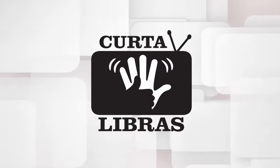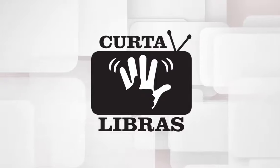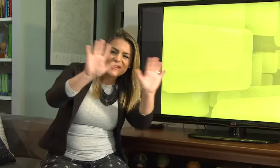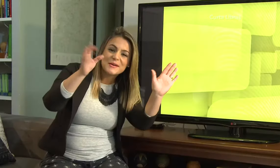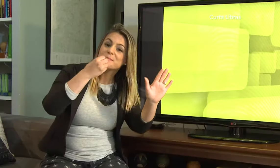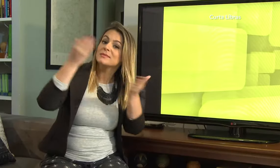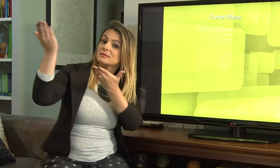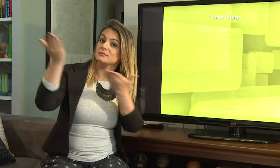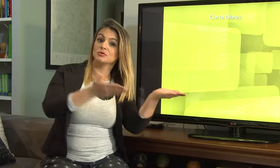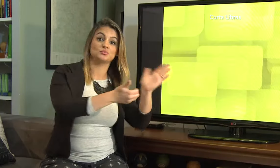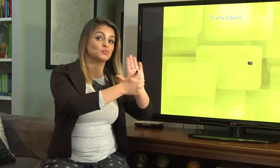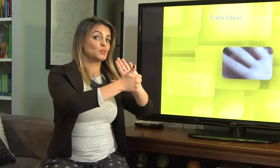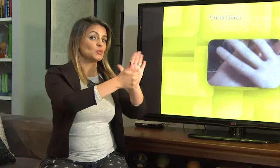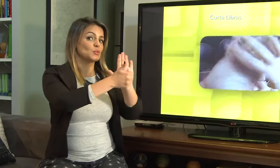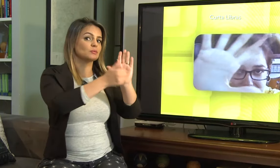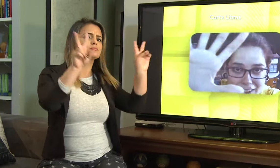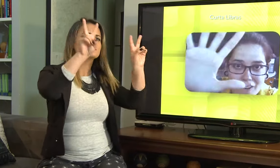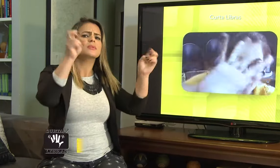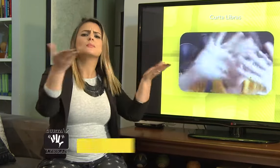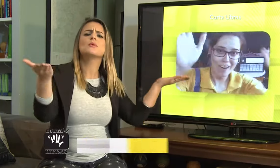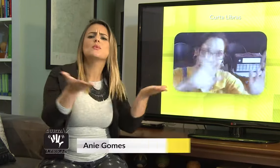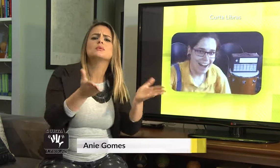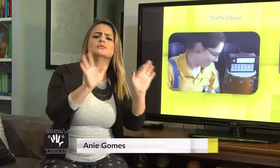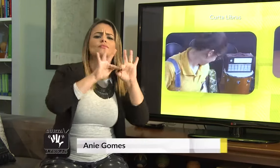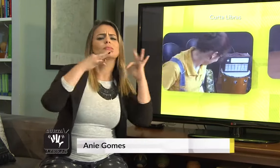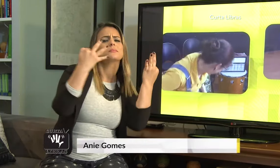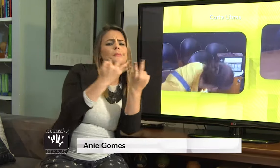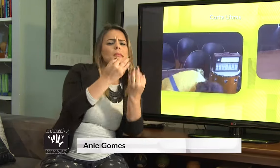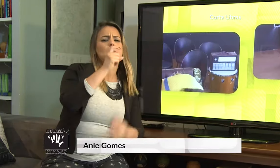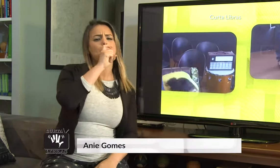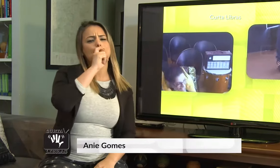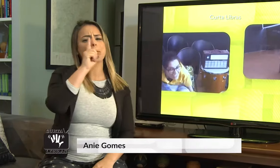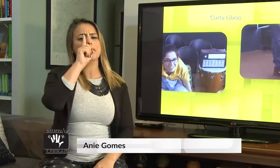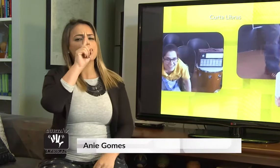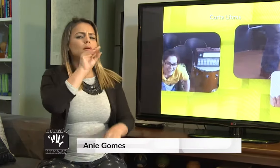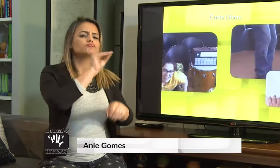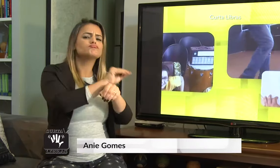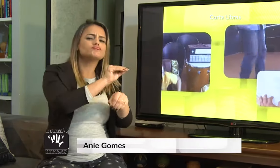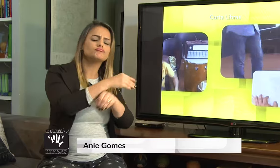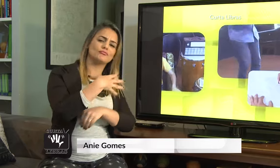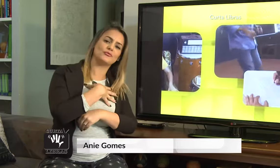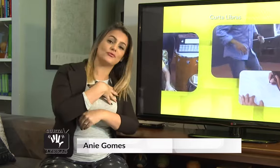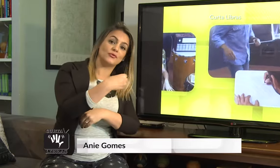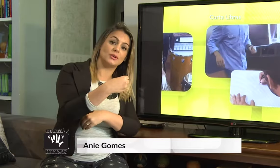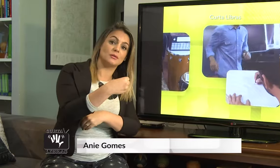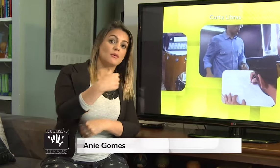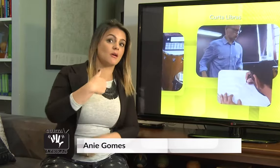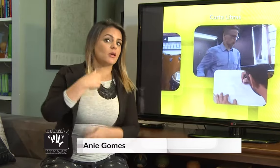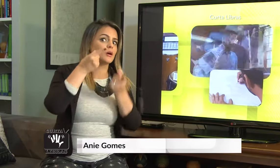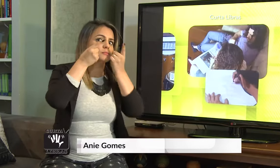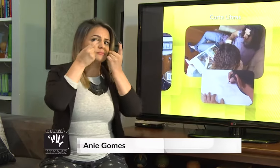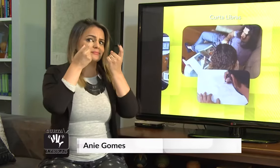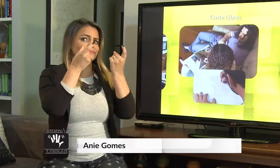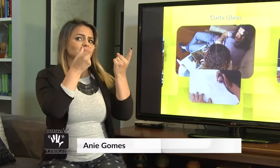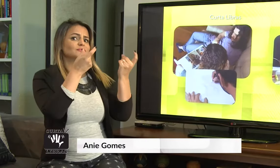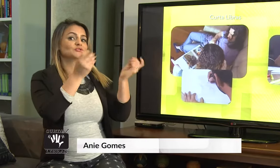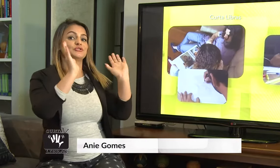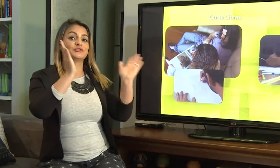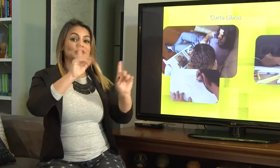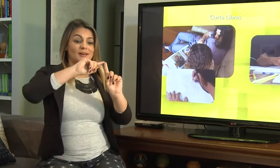Olá, bem-vindo ao Curta Libras sobre maternidade, paternidade e cuidado com os filhos. O tema de hoje é